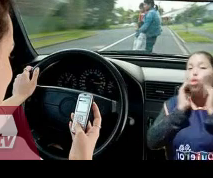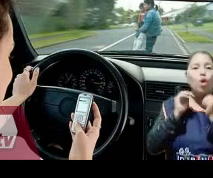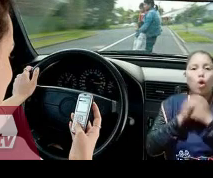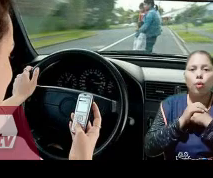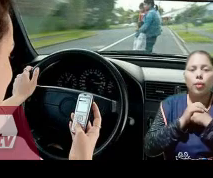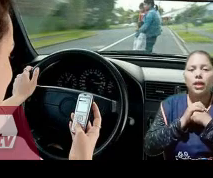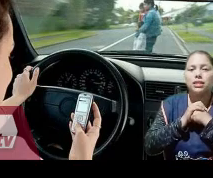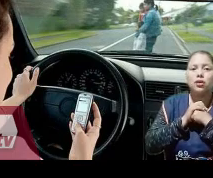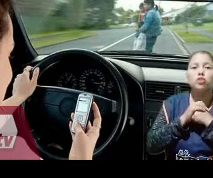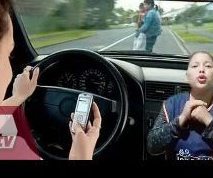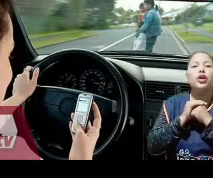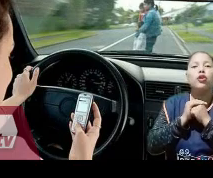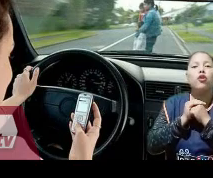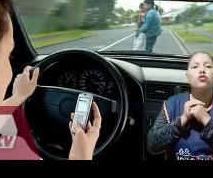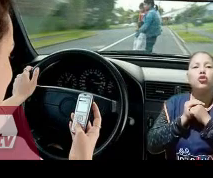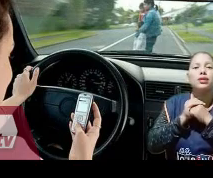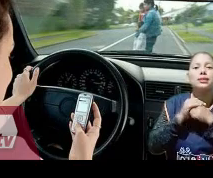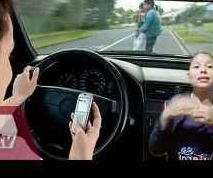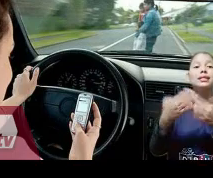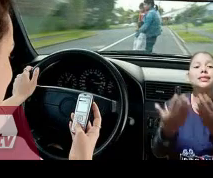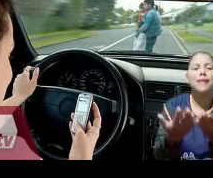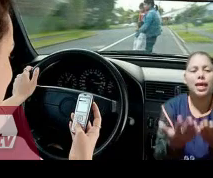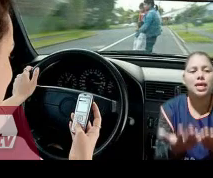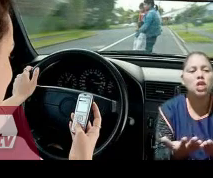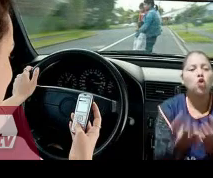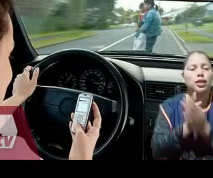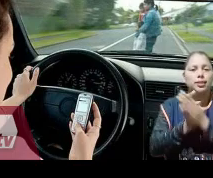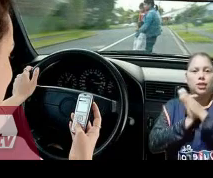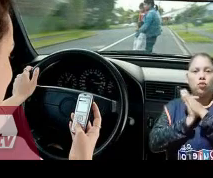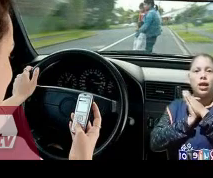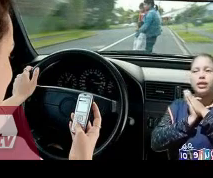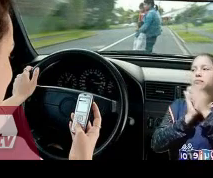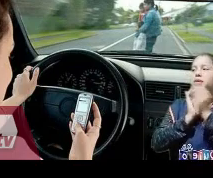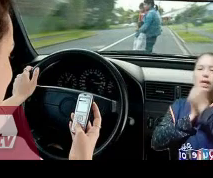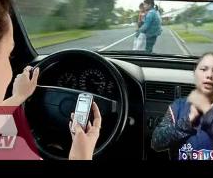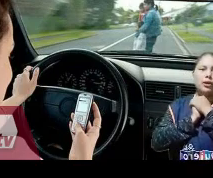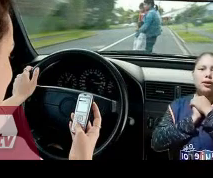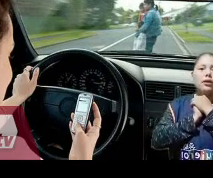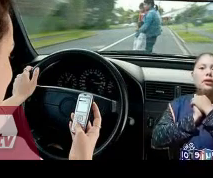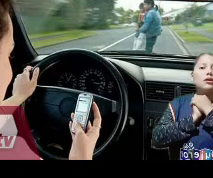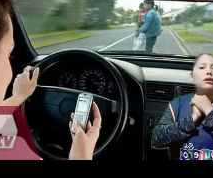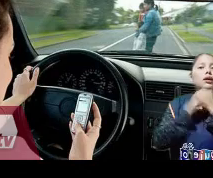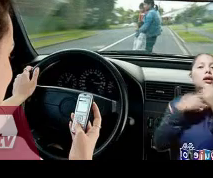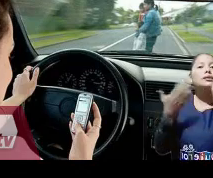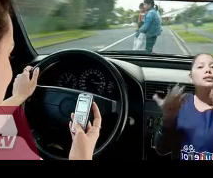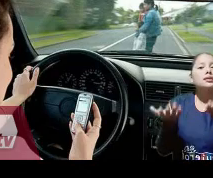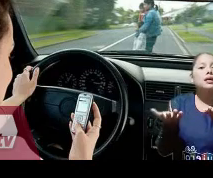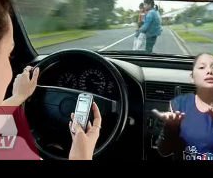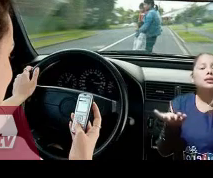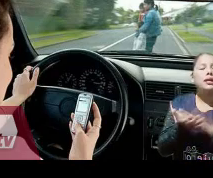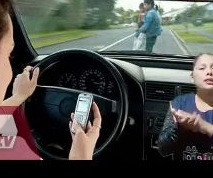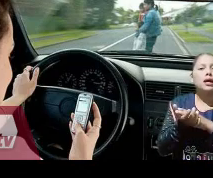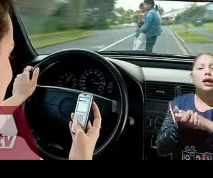No, ¿verdad, chicos? Porque el conductor está distraído con el celular. Y miren. Casi